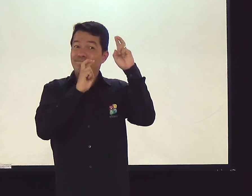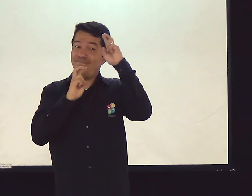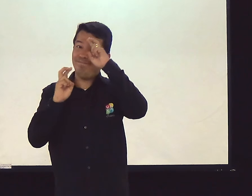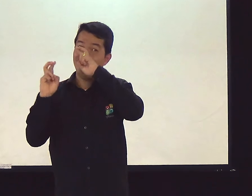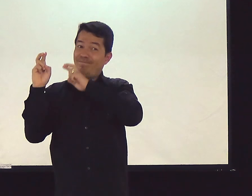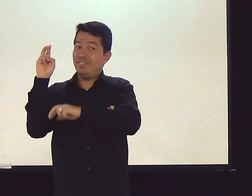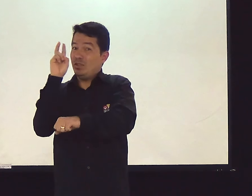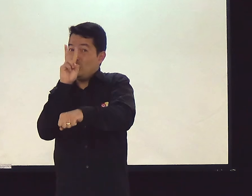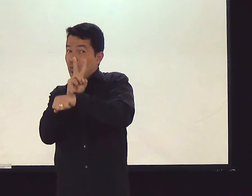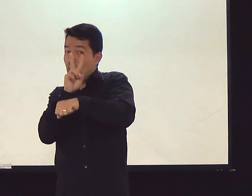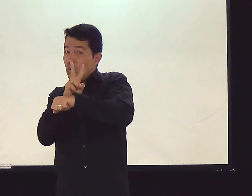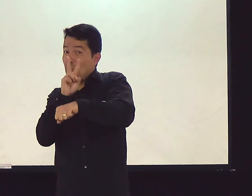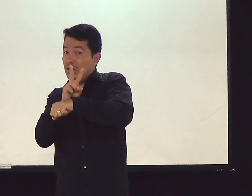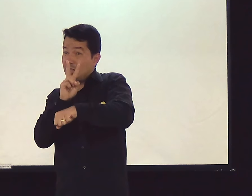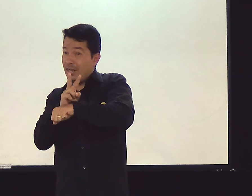Vigie. Presta atenção.